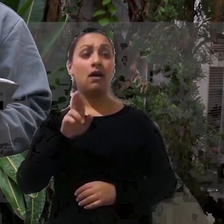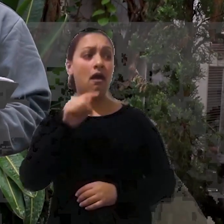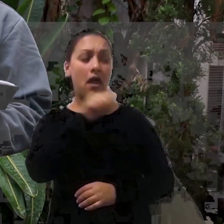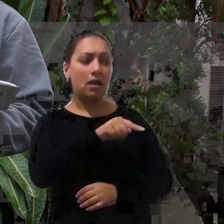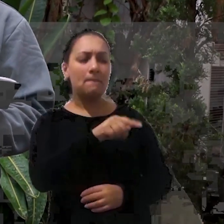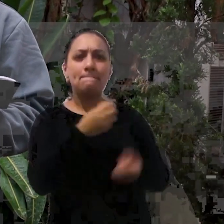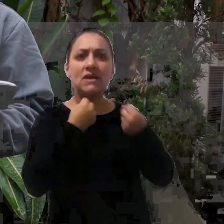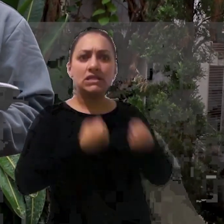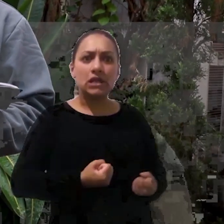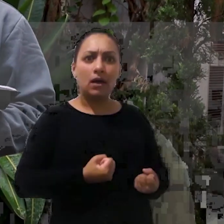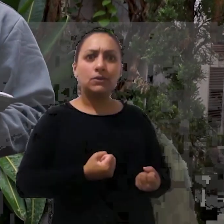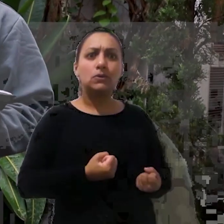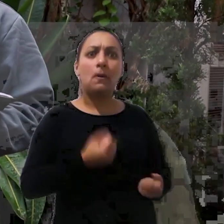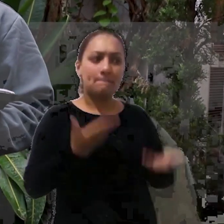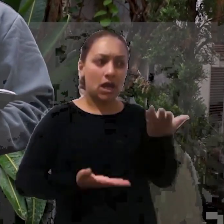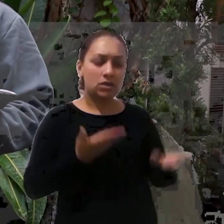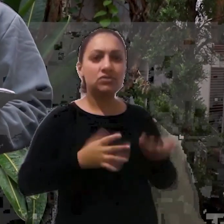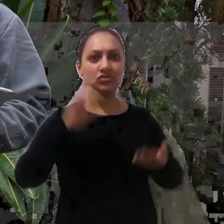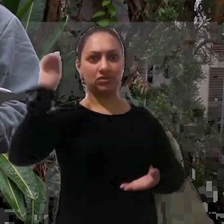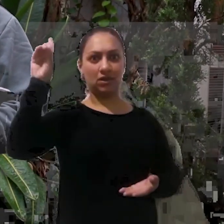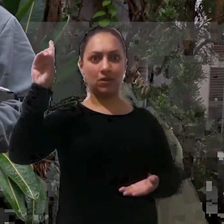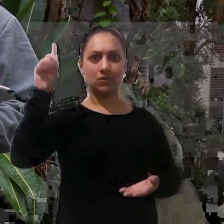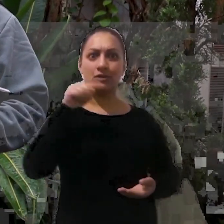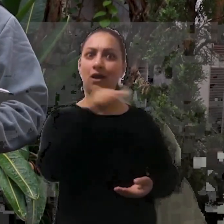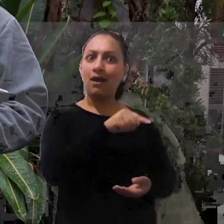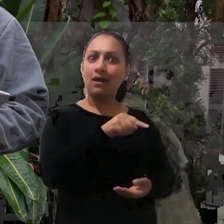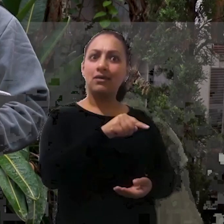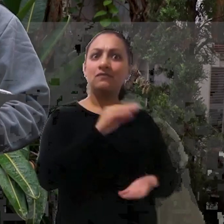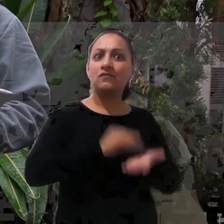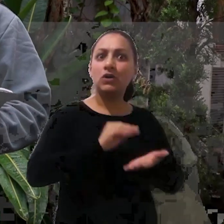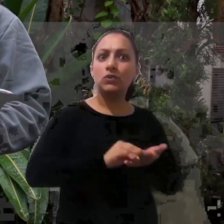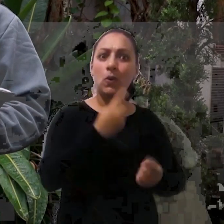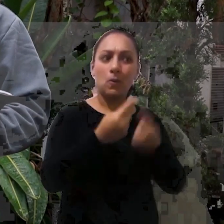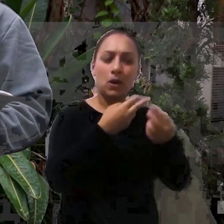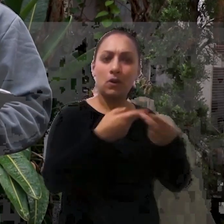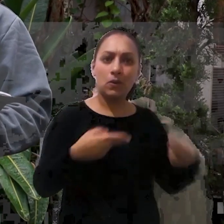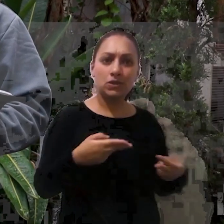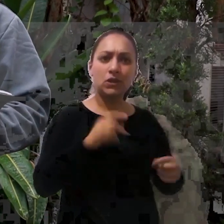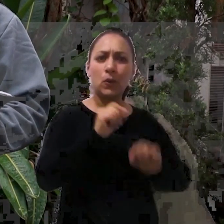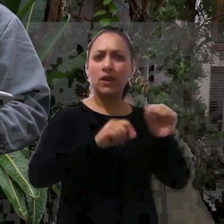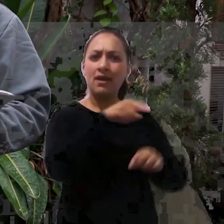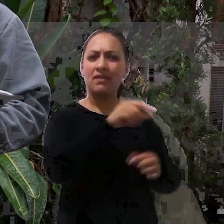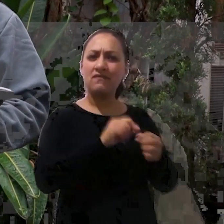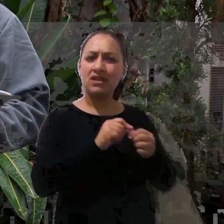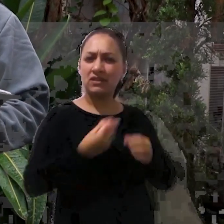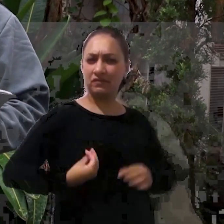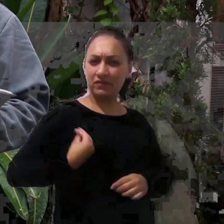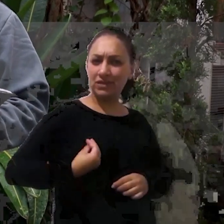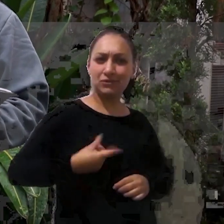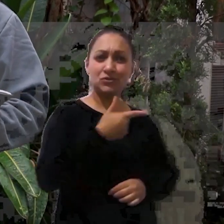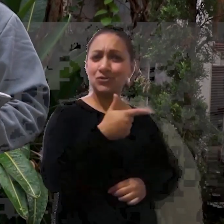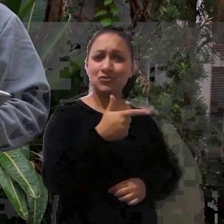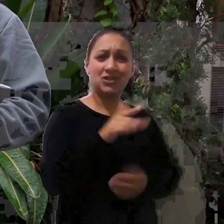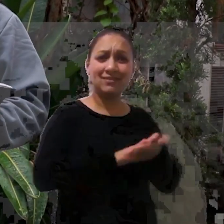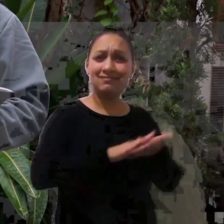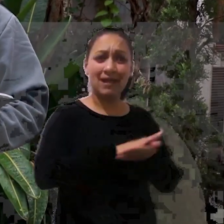achado em falta Ou seja, na balança de Deus, o rei Belsasar estava em falta Tudo o que ele tinha feito não havia nada de proveitoso